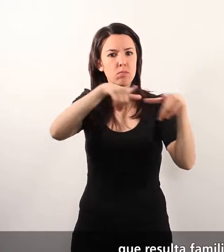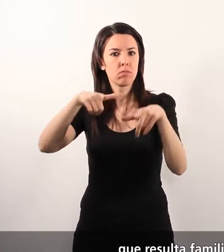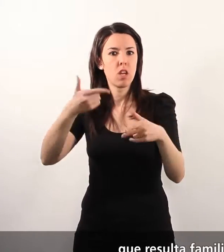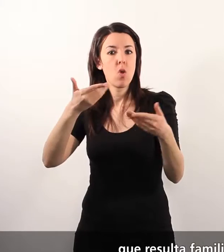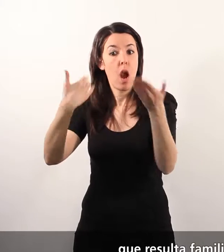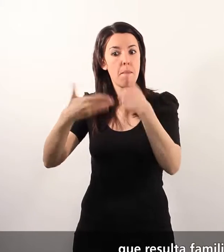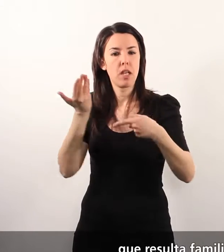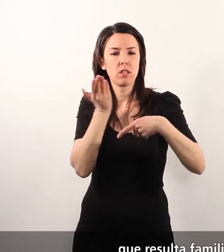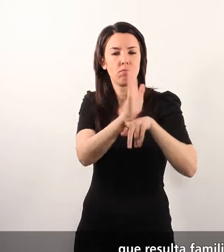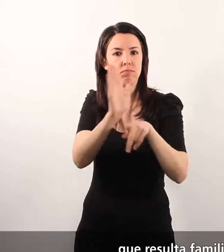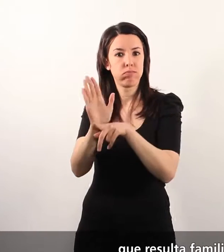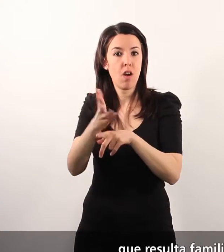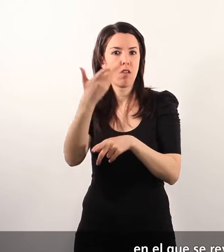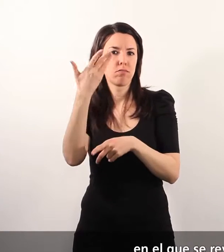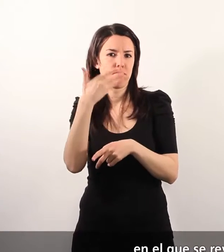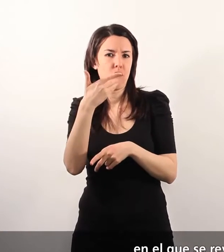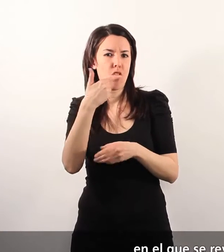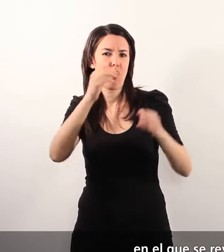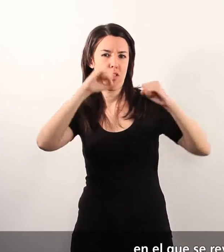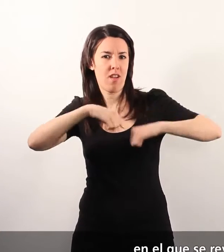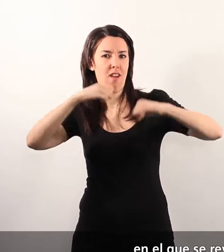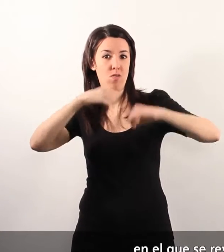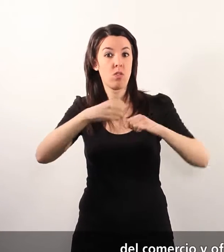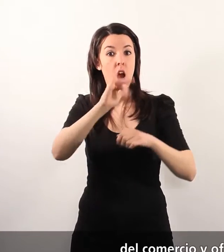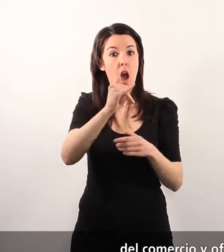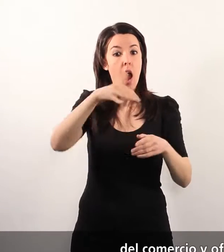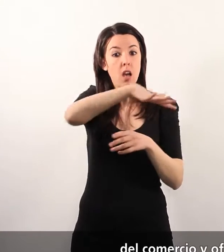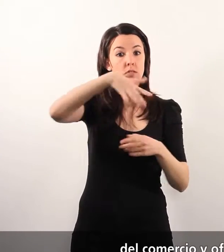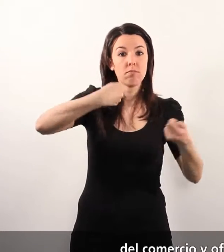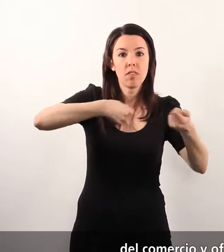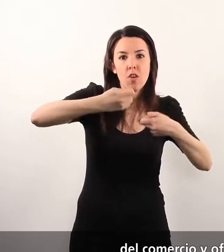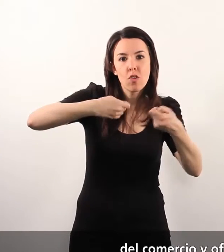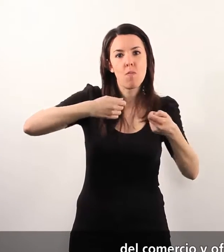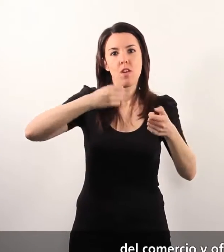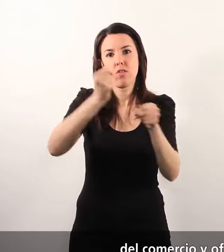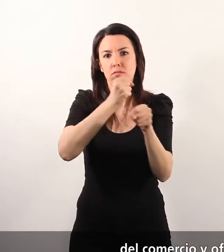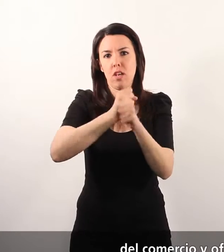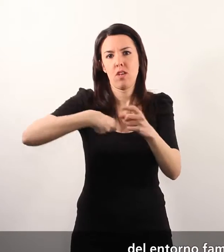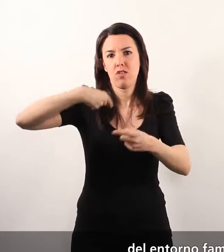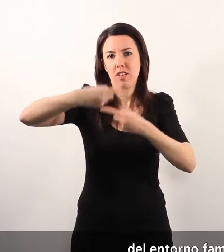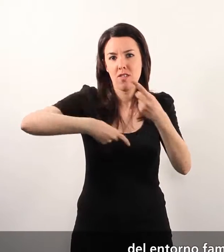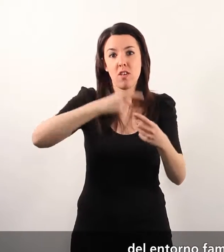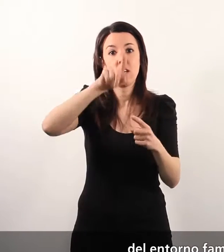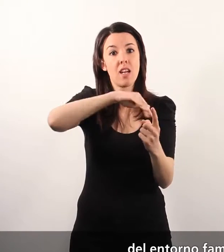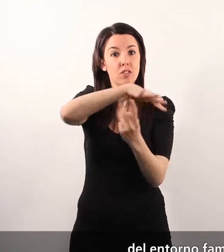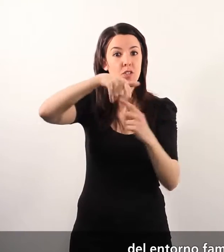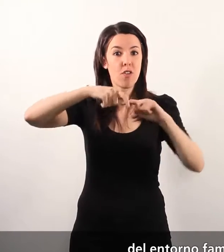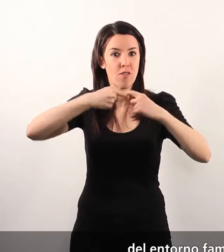resulta familiar para los adultos, en el que se reviven escenarios del comercio y oficios tradicionales, del entorno familiar y